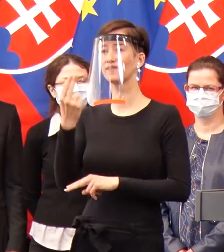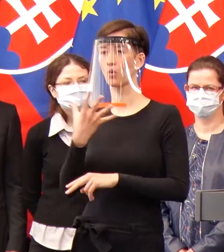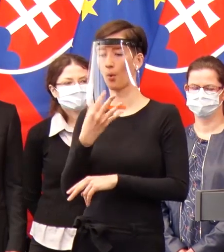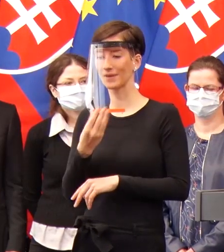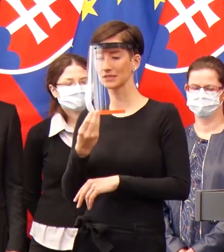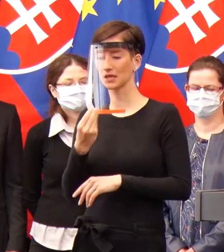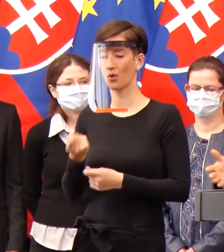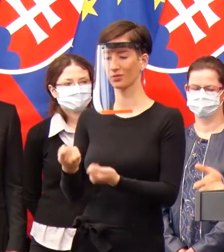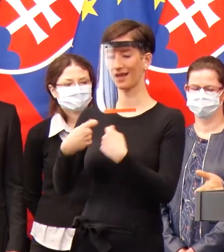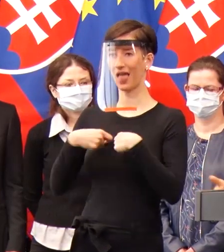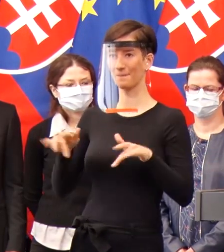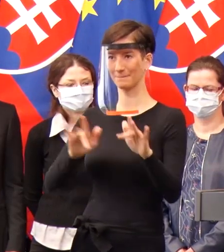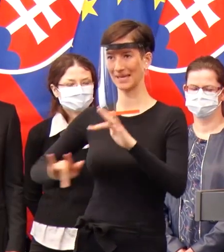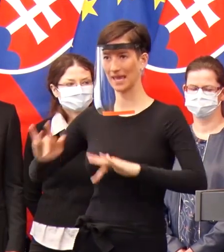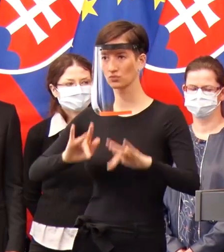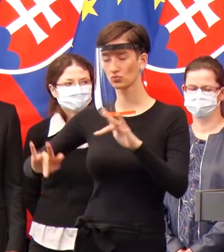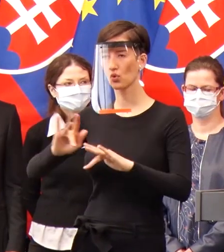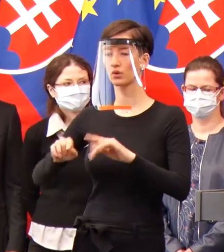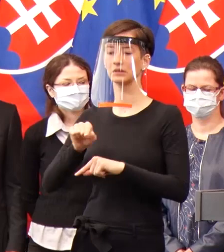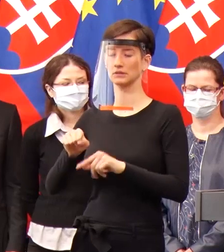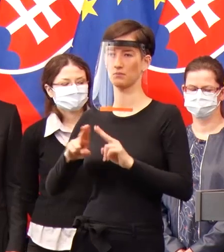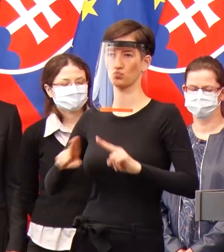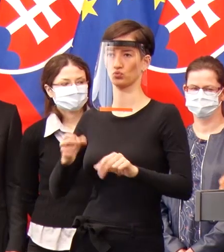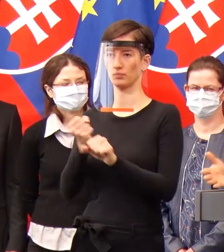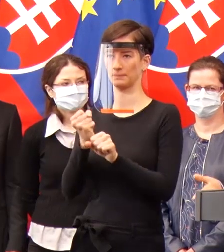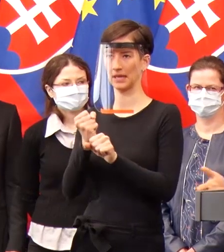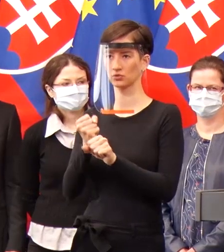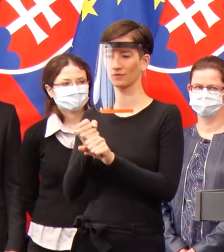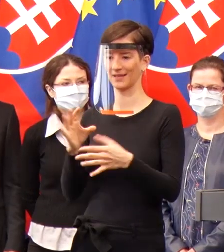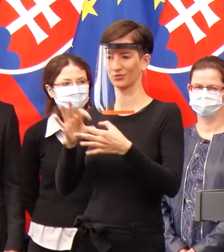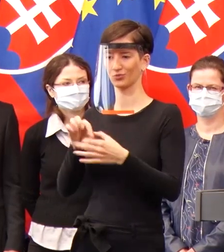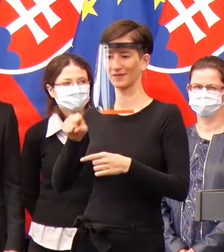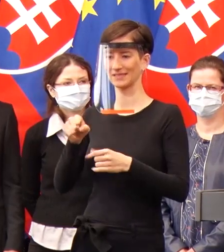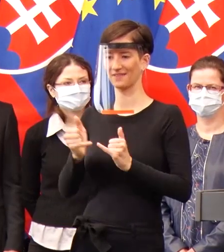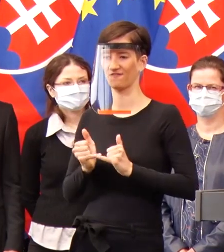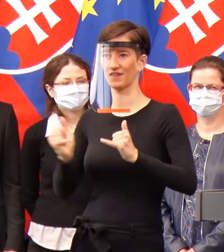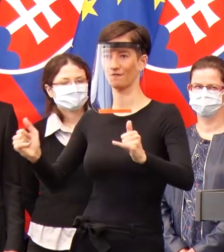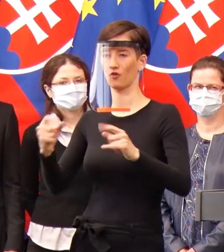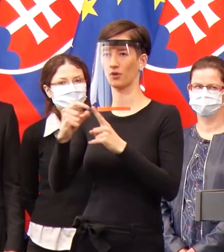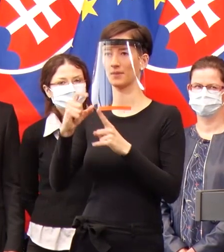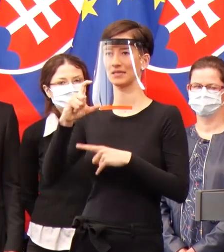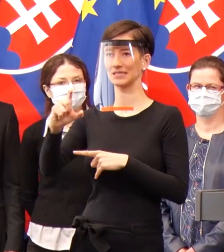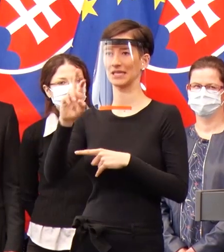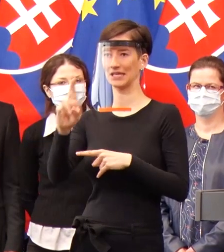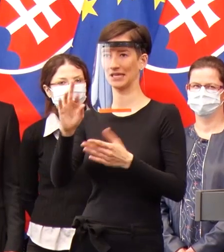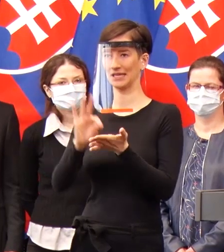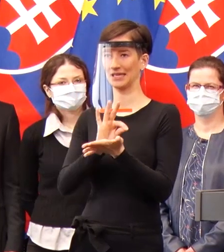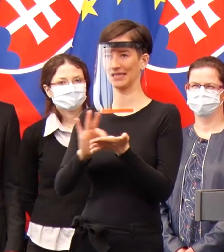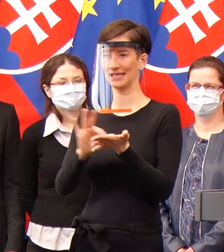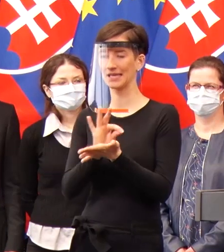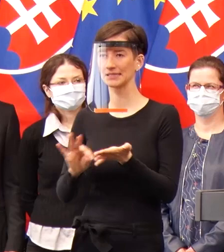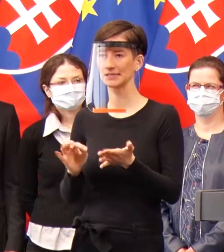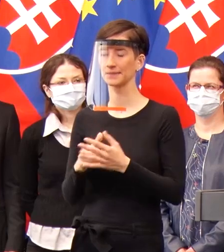ktorá nám dála príležitosť, aby to všetko, čo vyrábame, mohlo tam byť vyrobené. A samozrejme